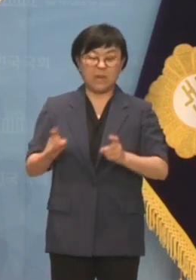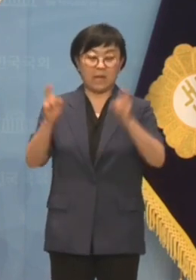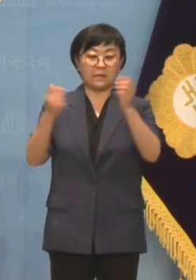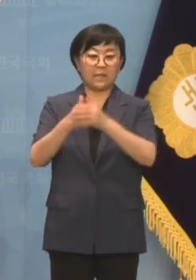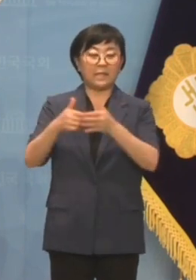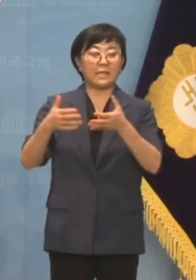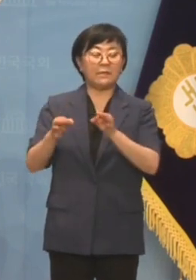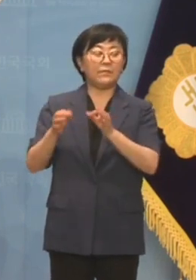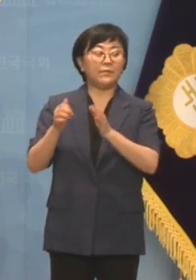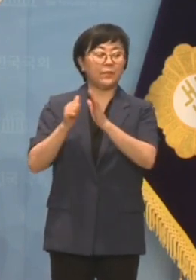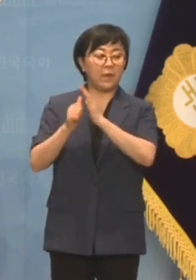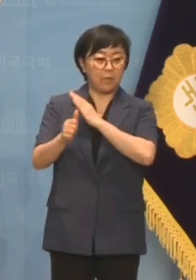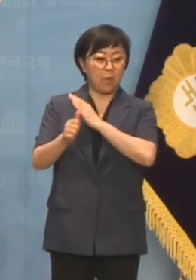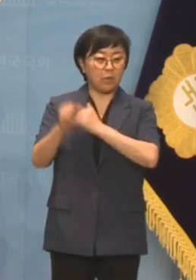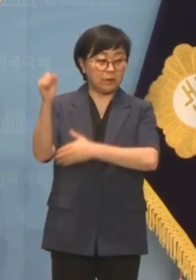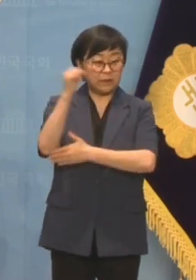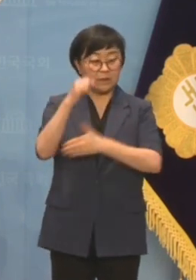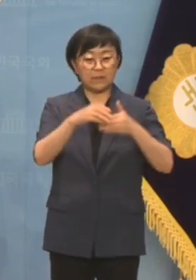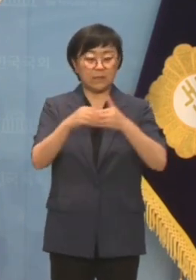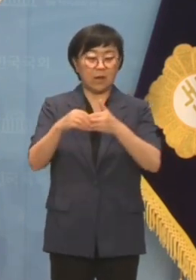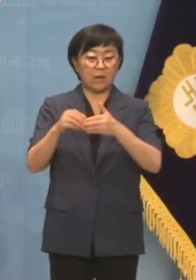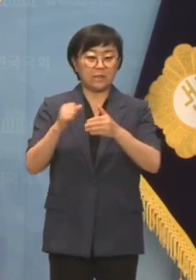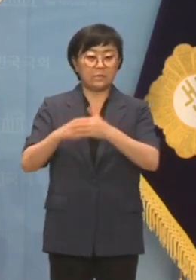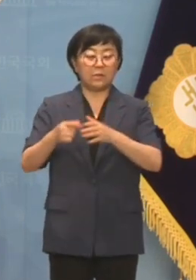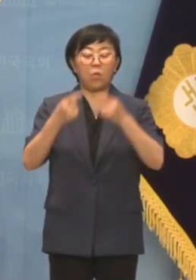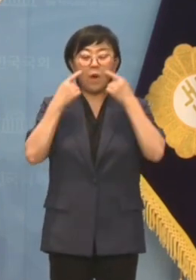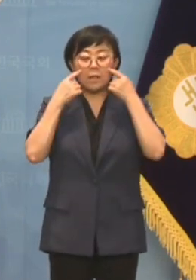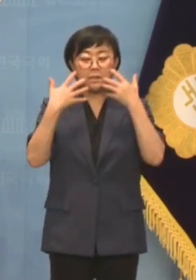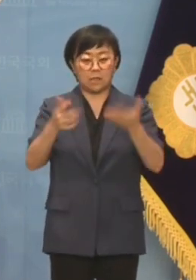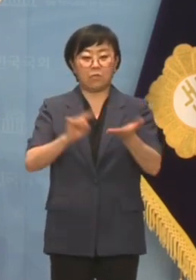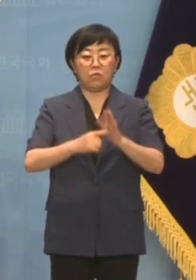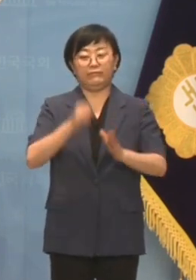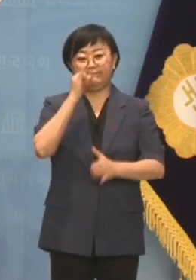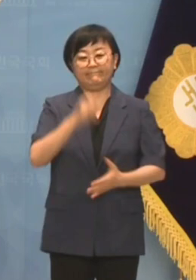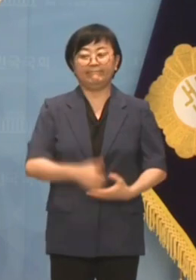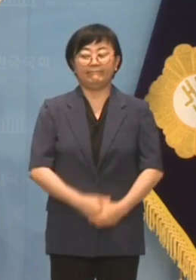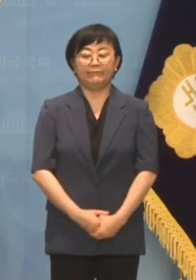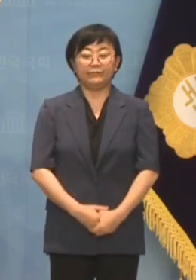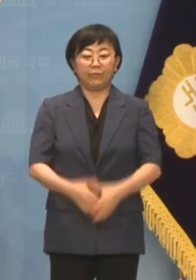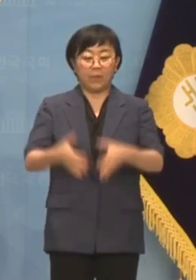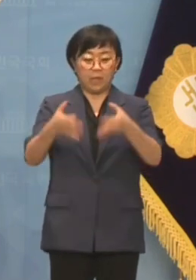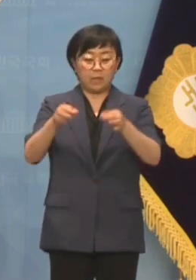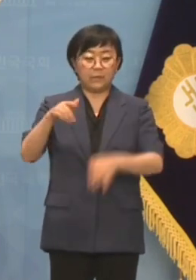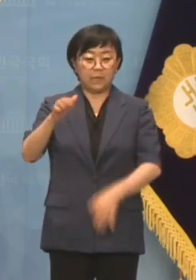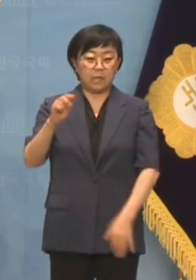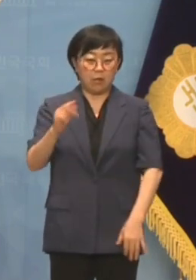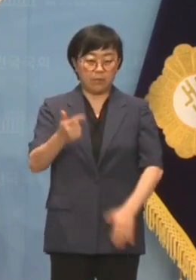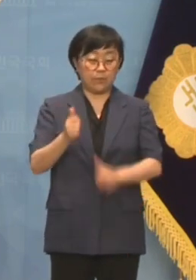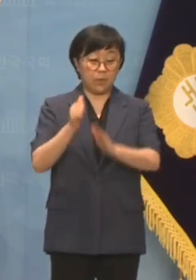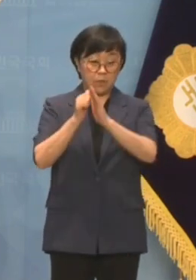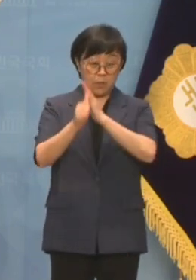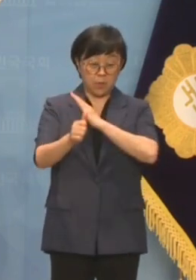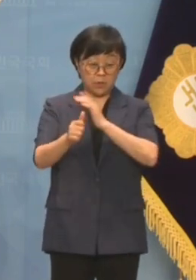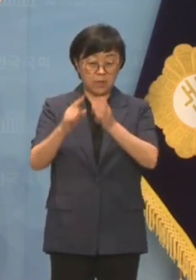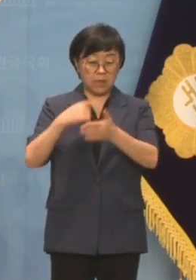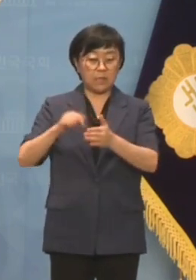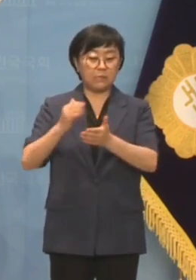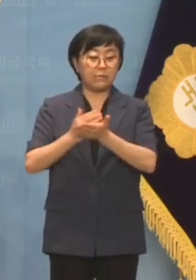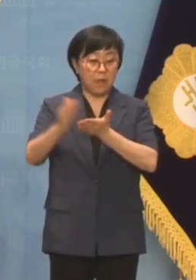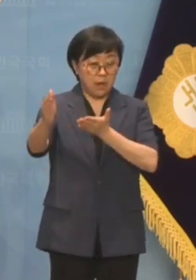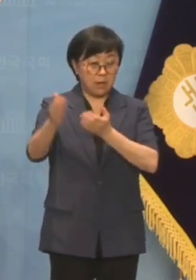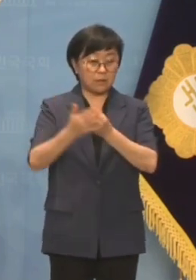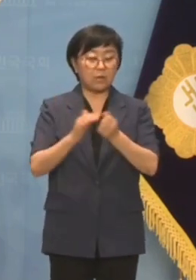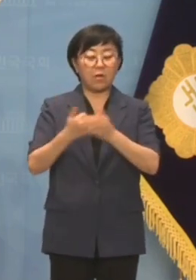김기현 대표의 흔들리는 리더십을 정나라에게 보여줍니다. 김기현 대표로는 극우 세력을